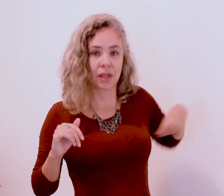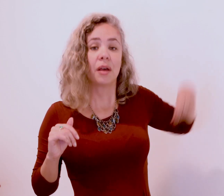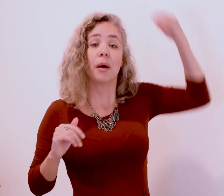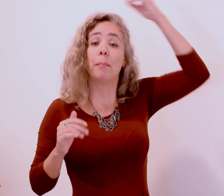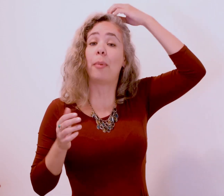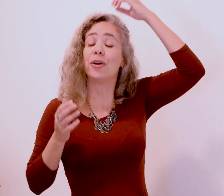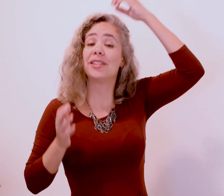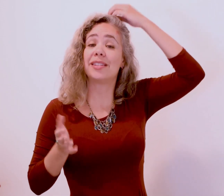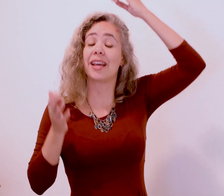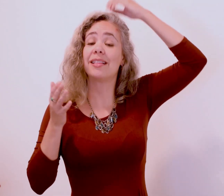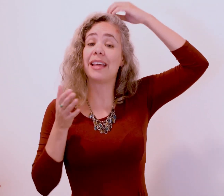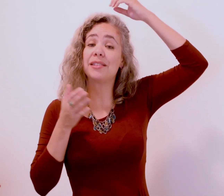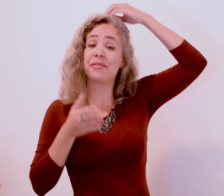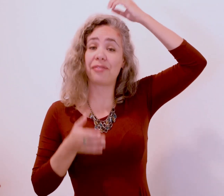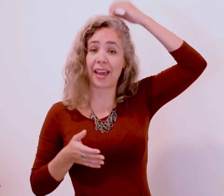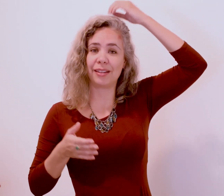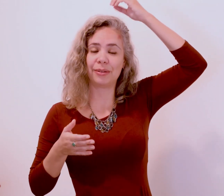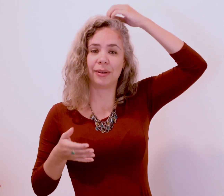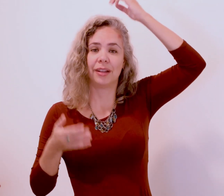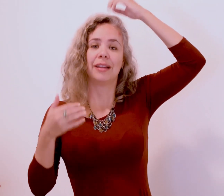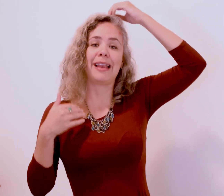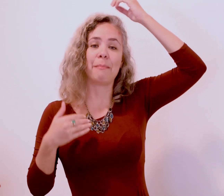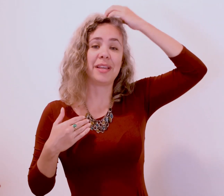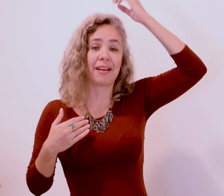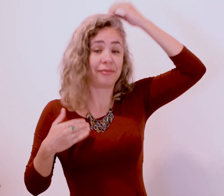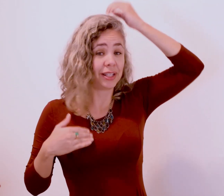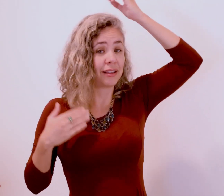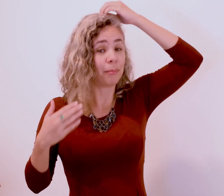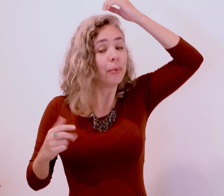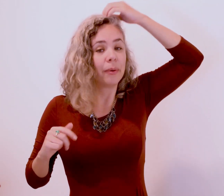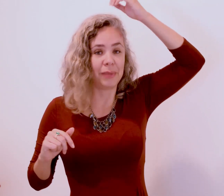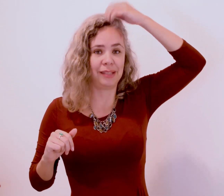Pode ser desfeito na minha vida por mim